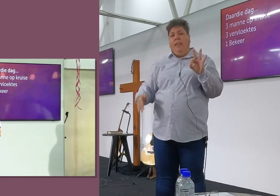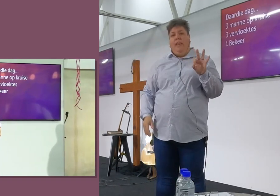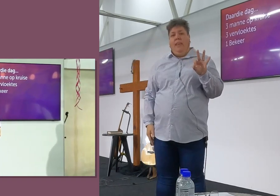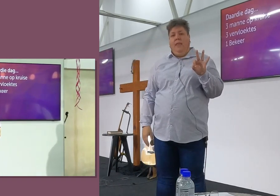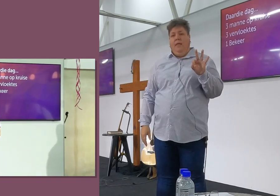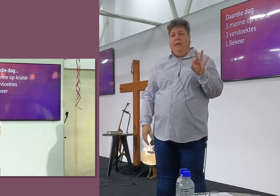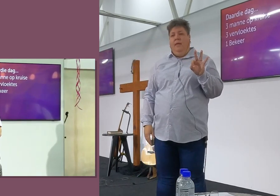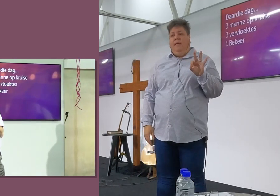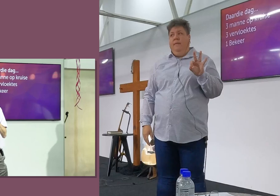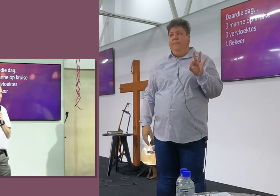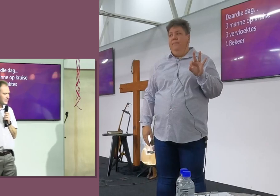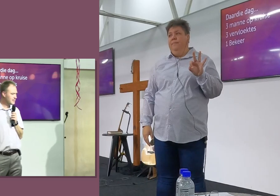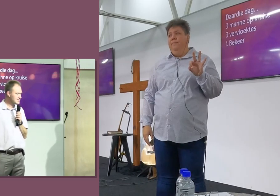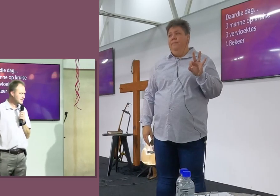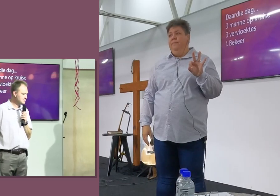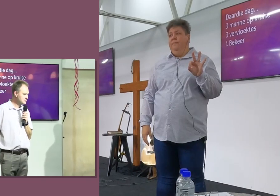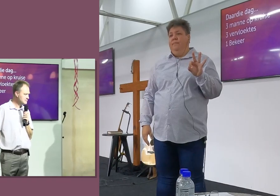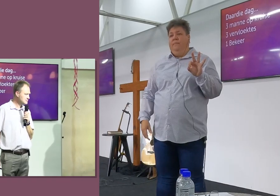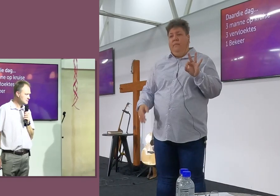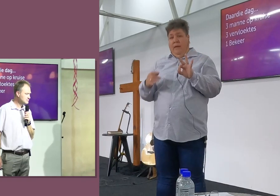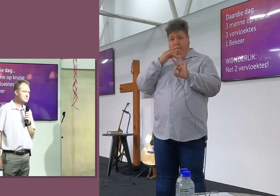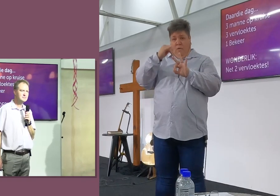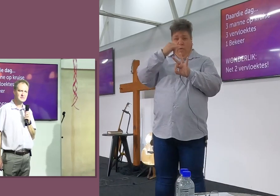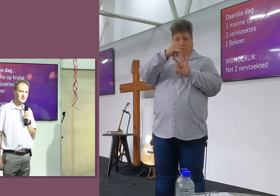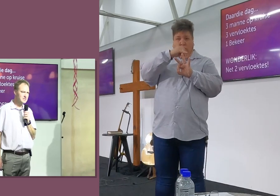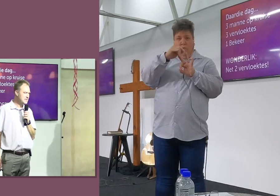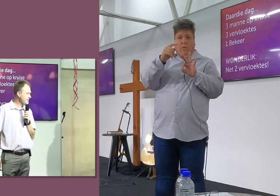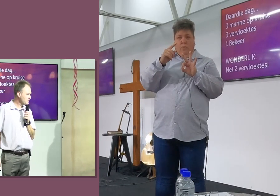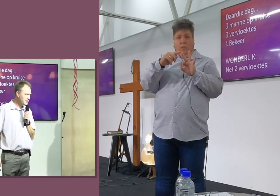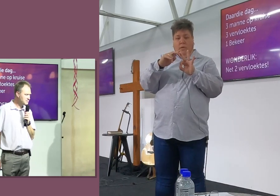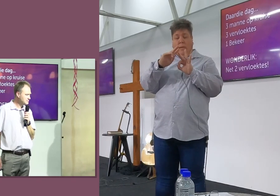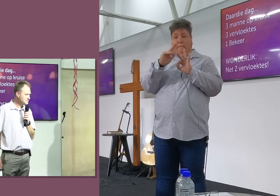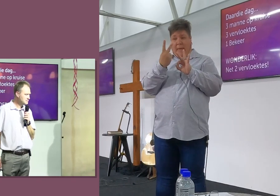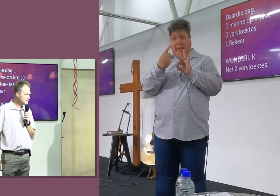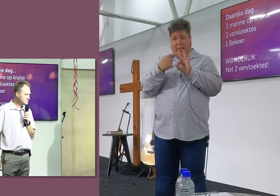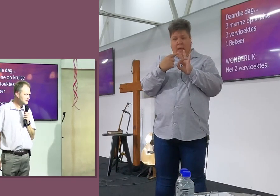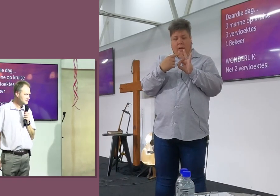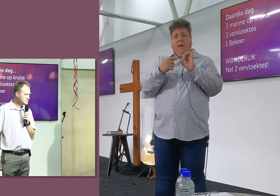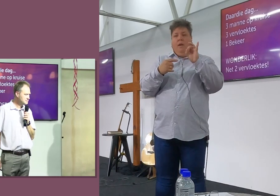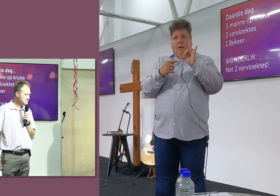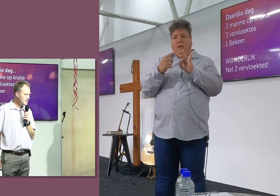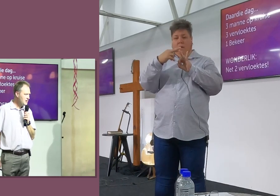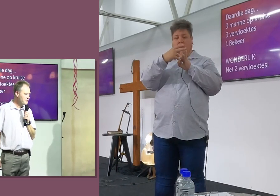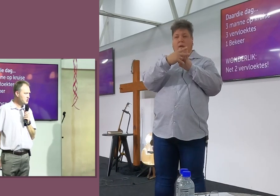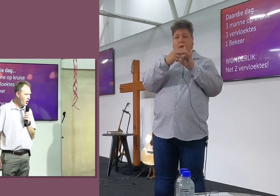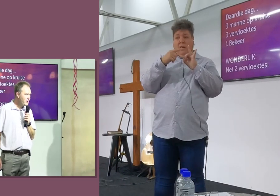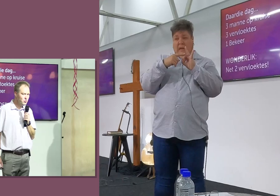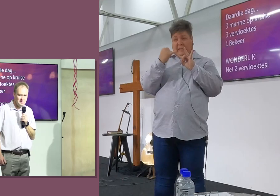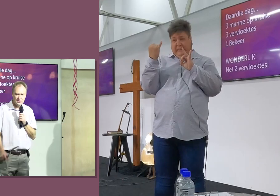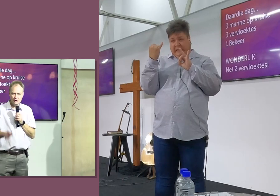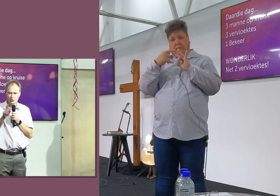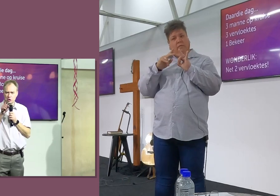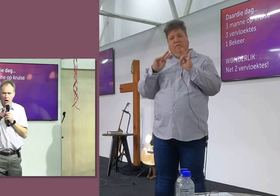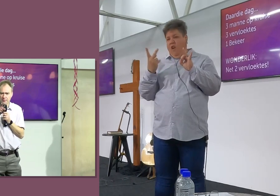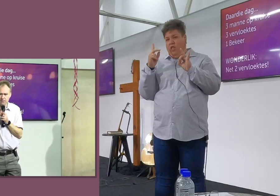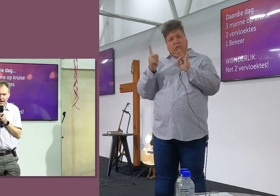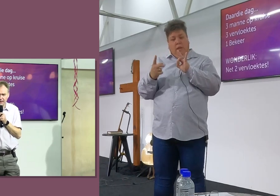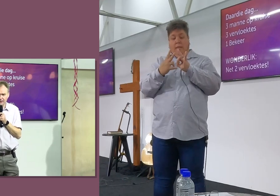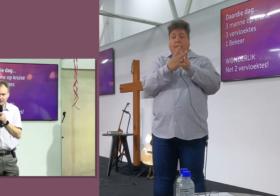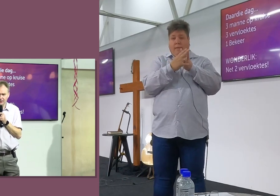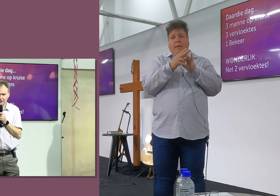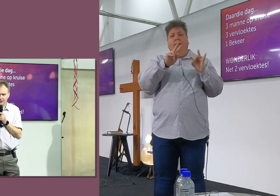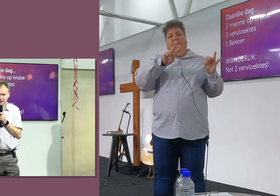Hoeveel vervloektes was daar aan einde van die dag in die kruise? Daar was net twee. want die oomlik, toe die